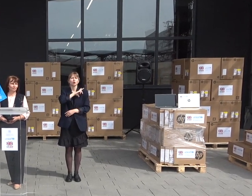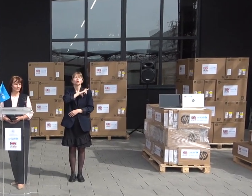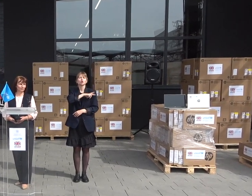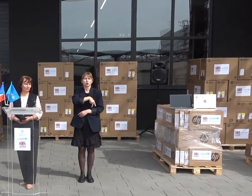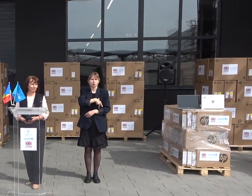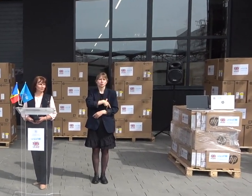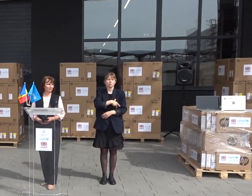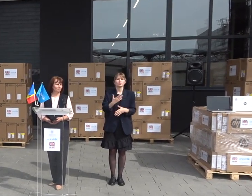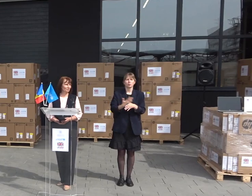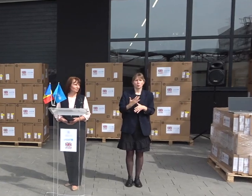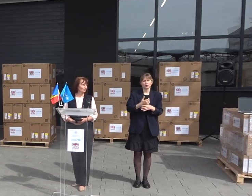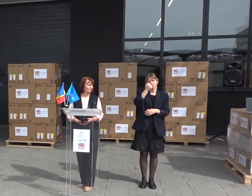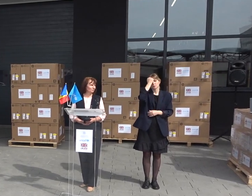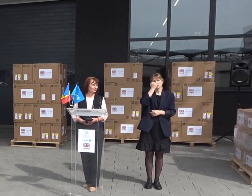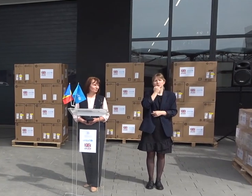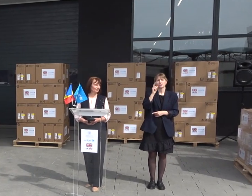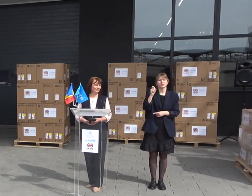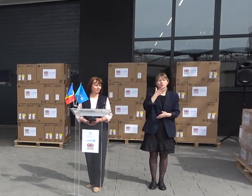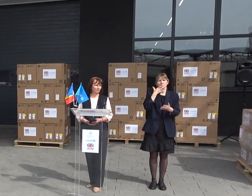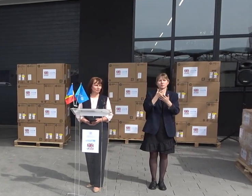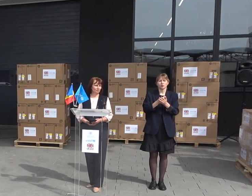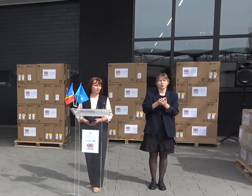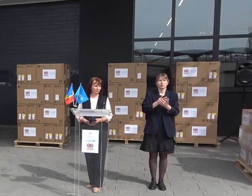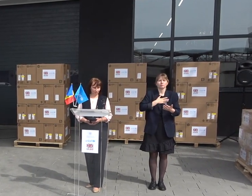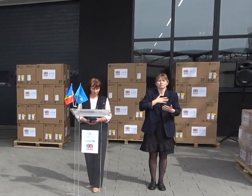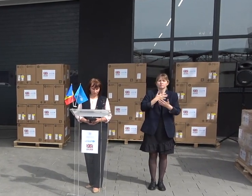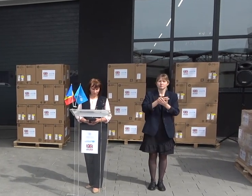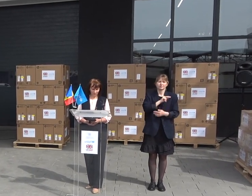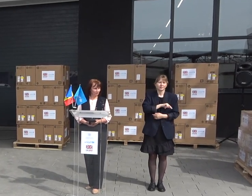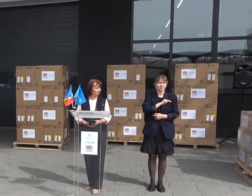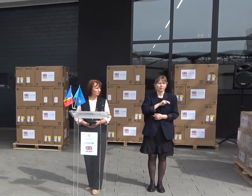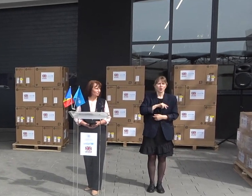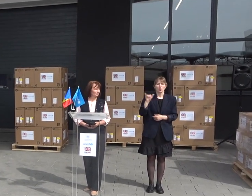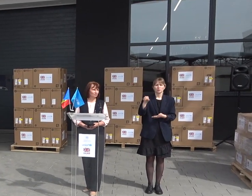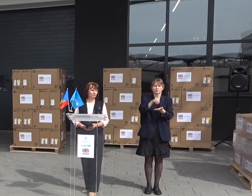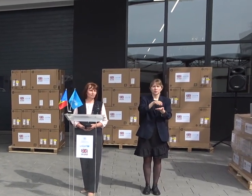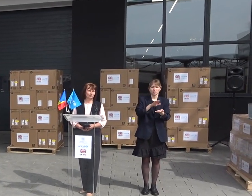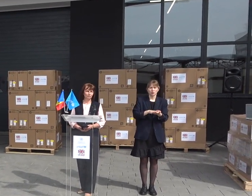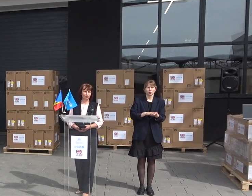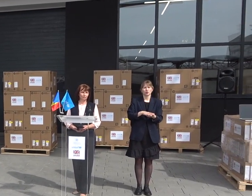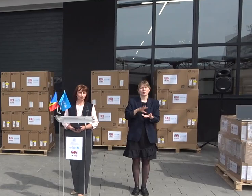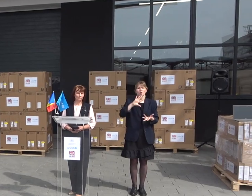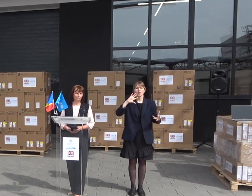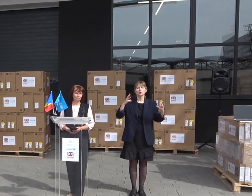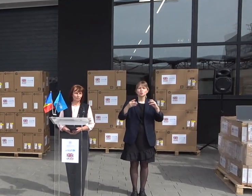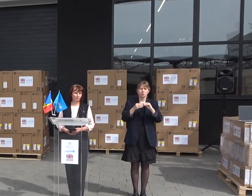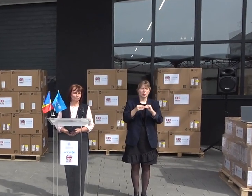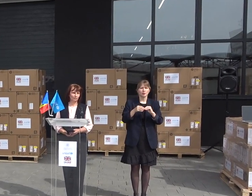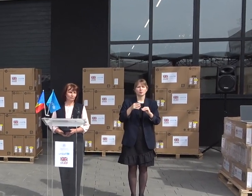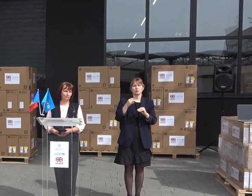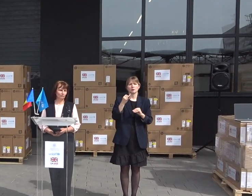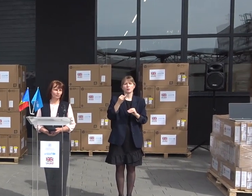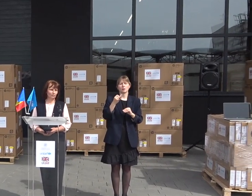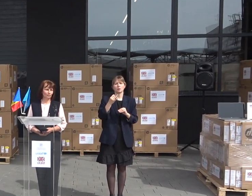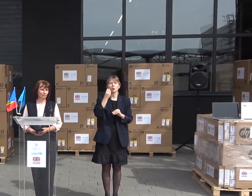Aș vrea că doamna Ilașco a registrat performanțe și rezultate extraordinare